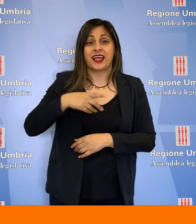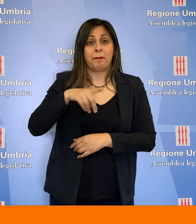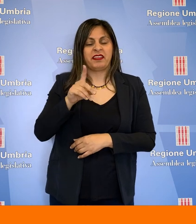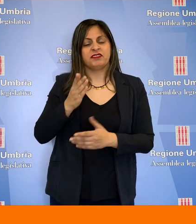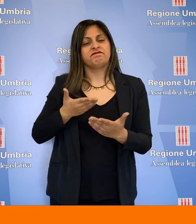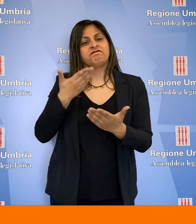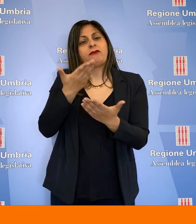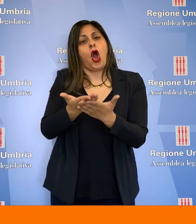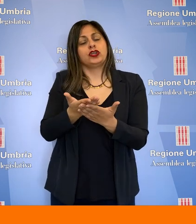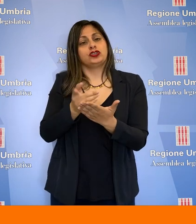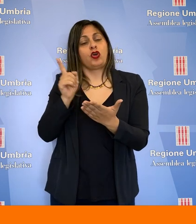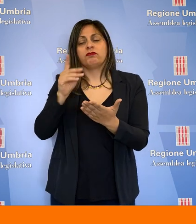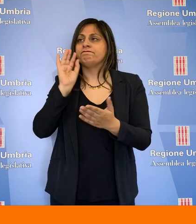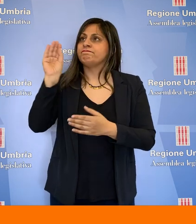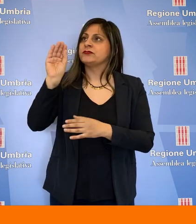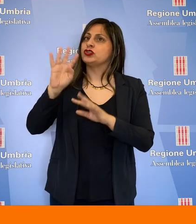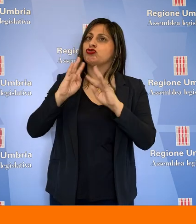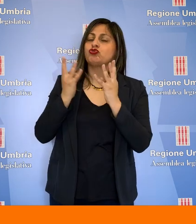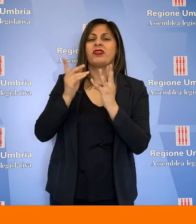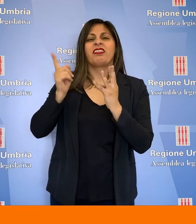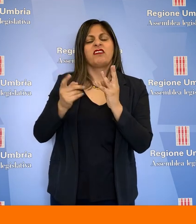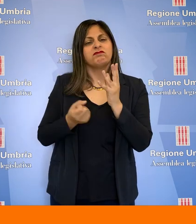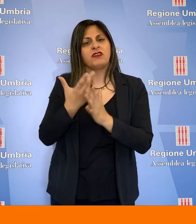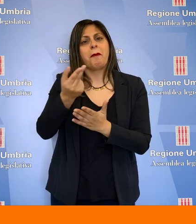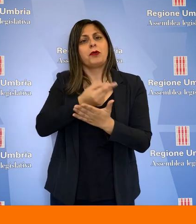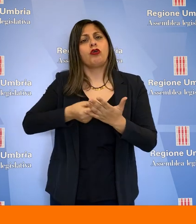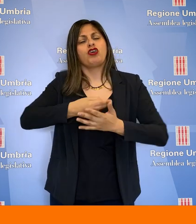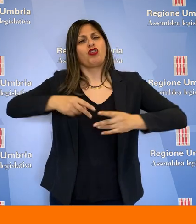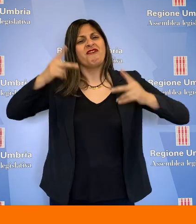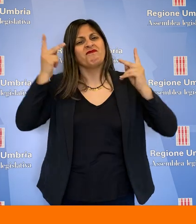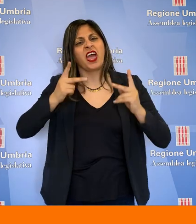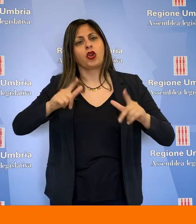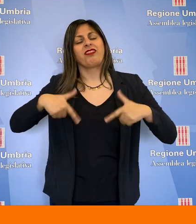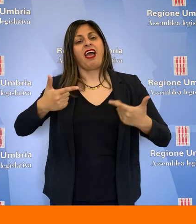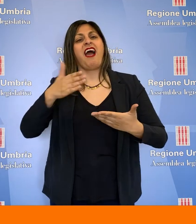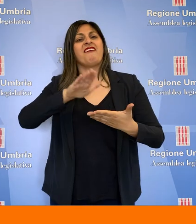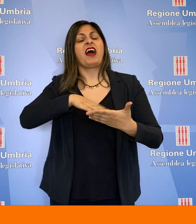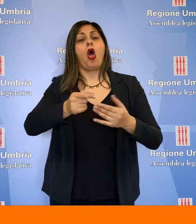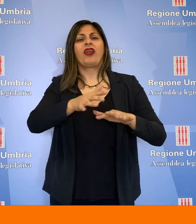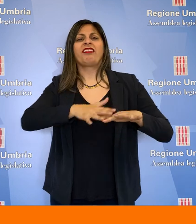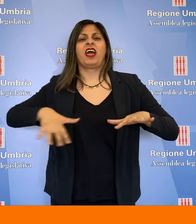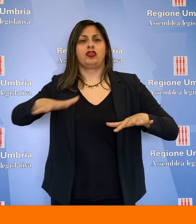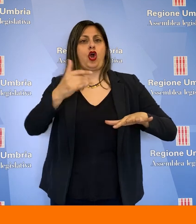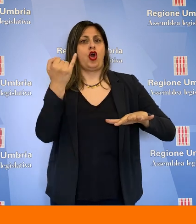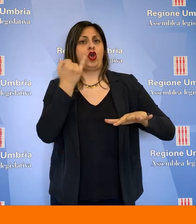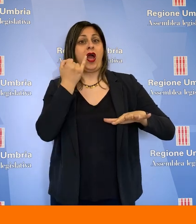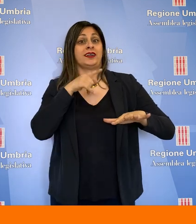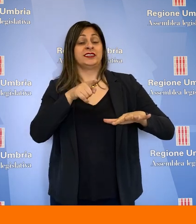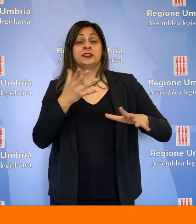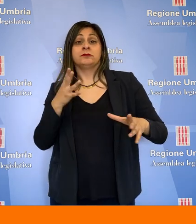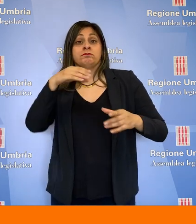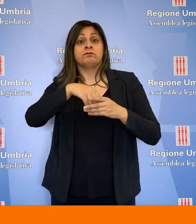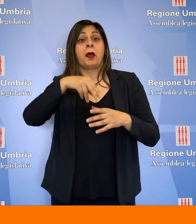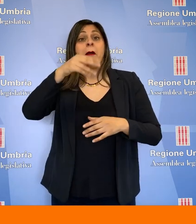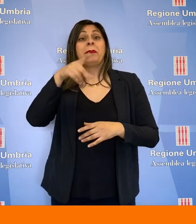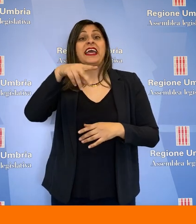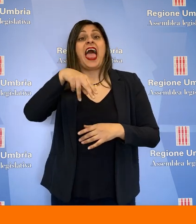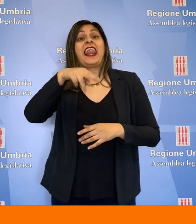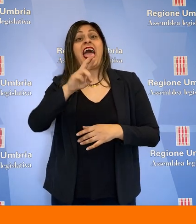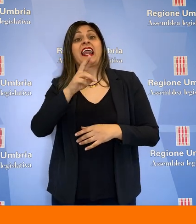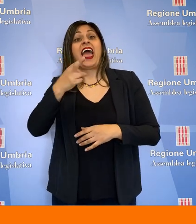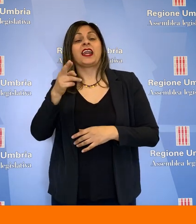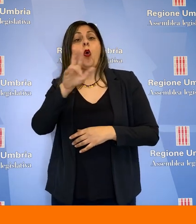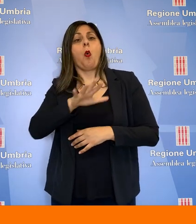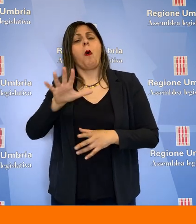presentato una mozione che impegna la Giunta a redigere un progetto di valorizzazione del territorio assisano da inserire nel PNRR